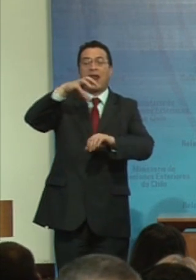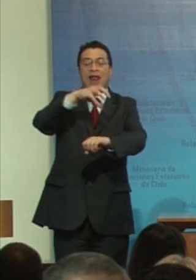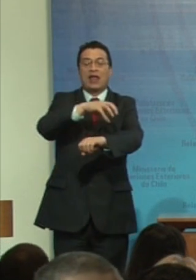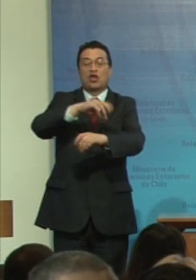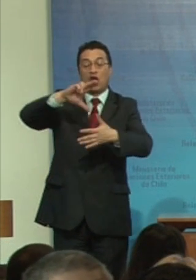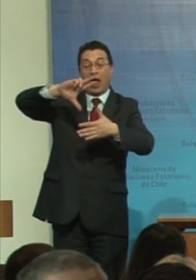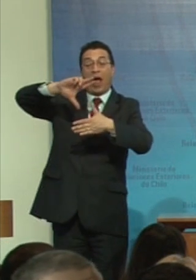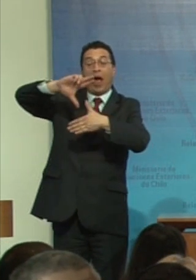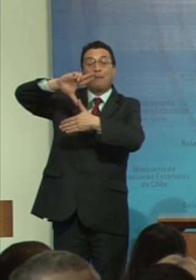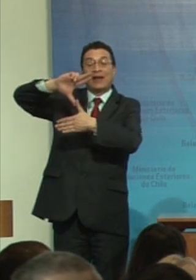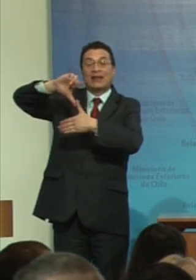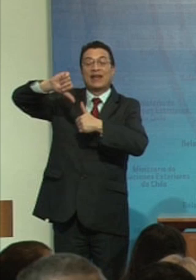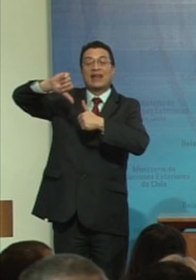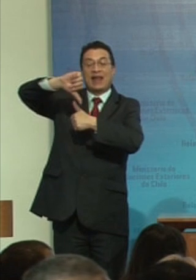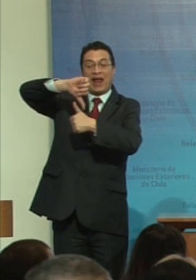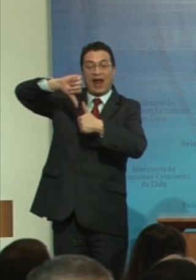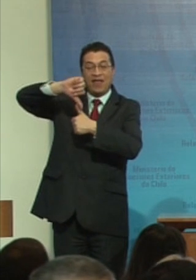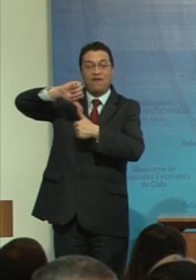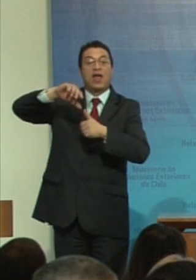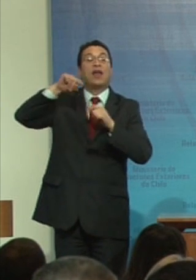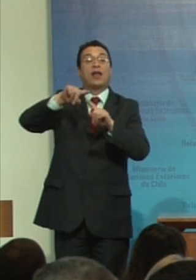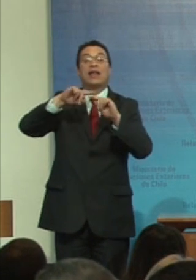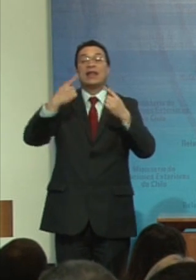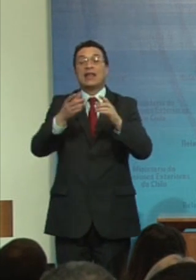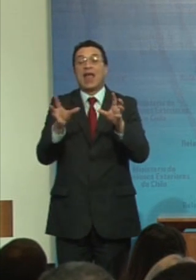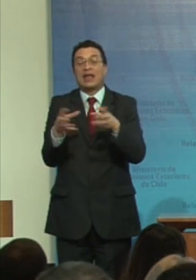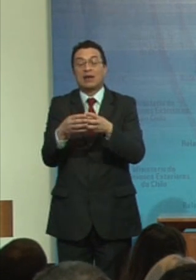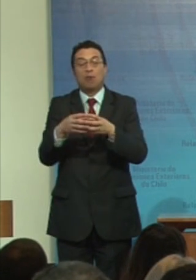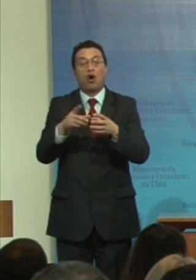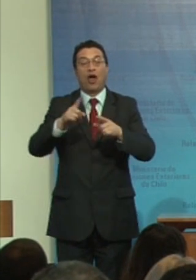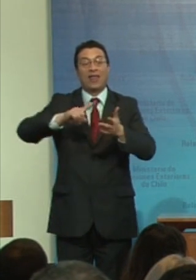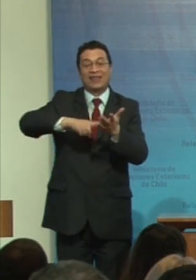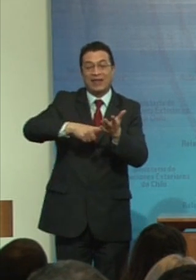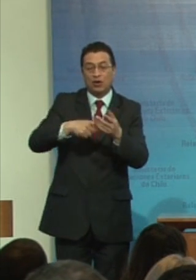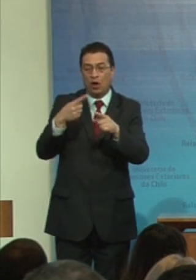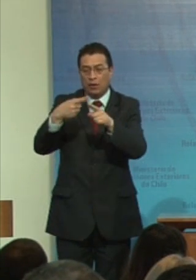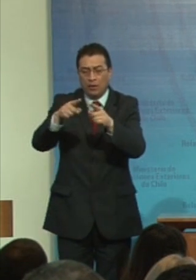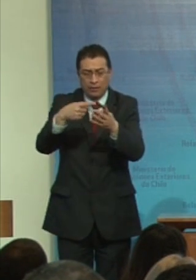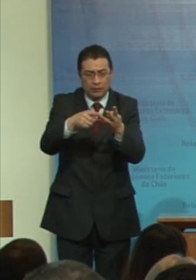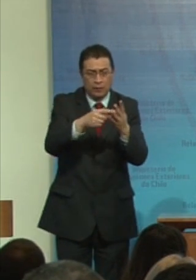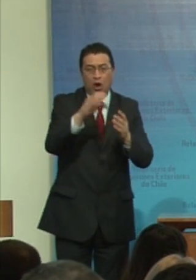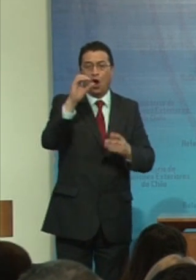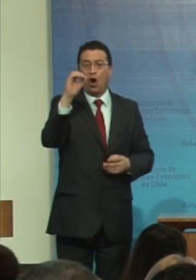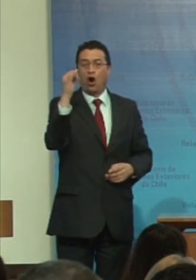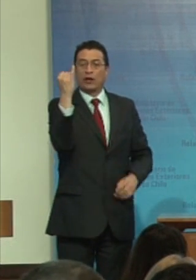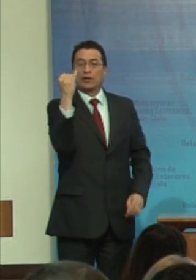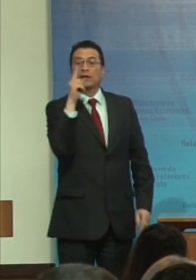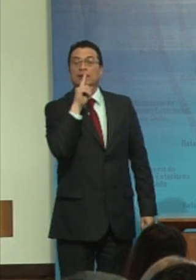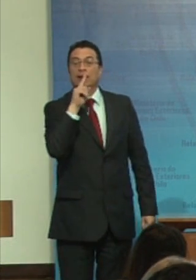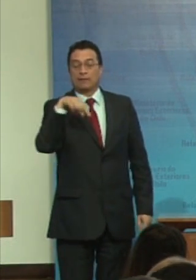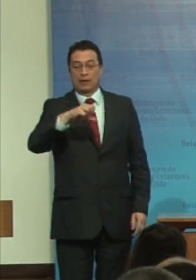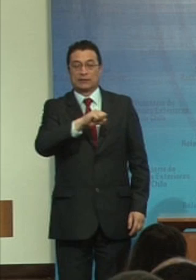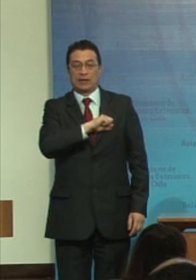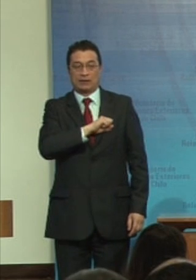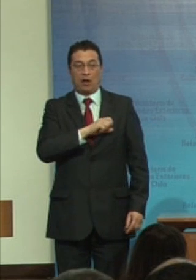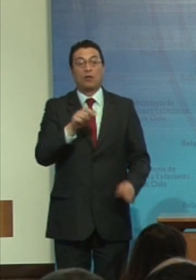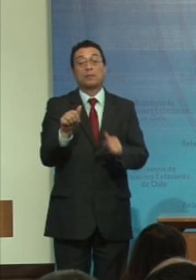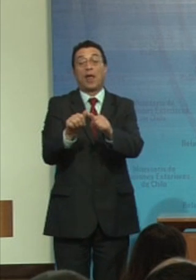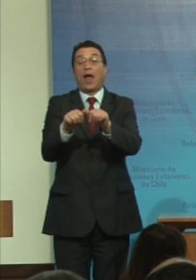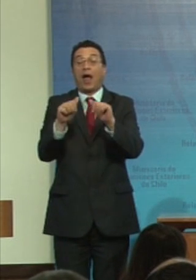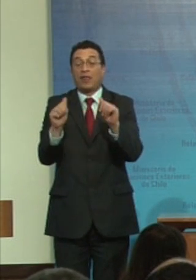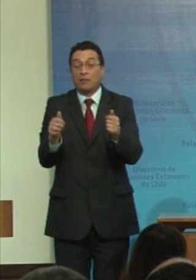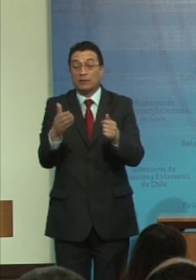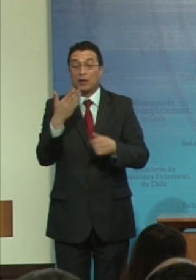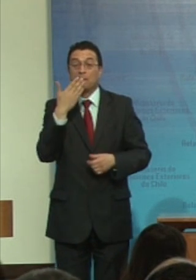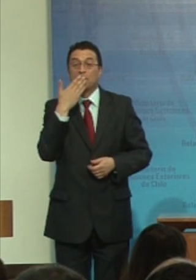América Latina y el Caribe y del equipo técnico multidisciplinario de la OIT en Santiago además es